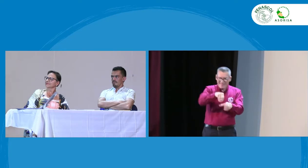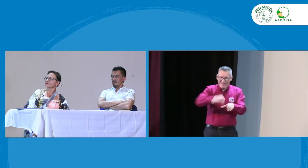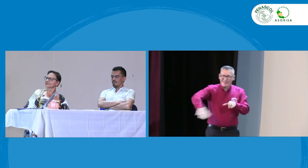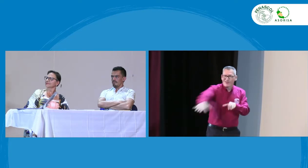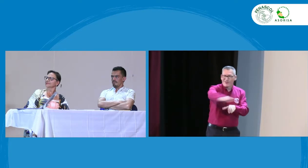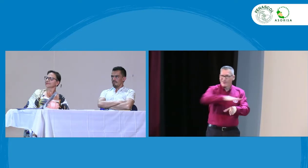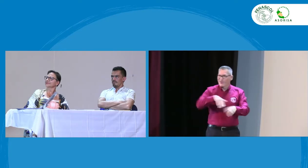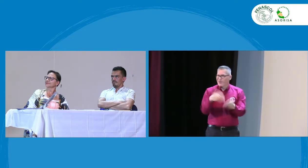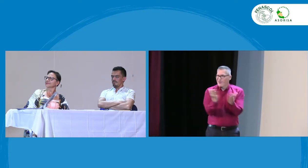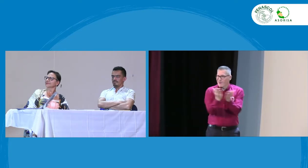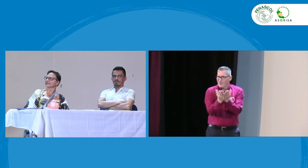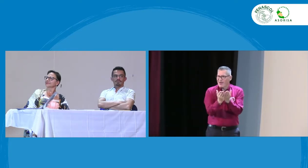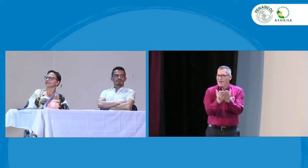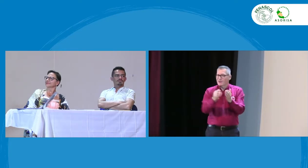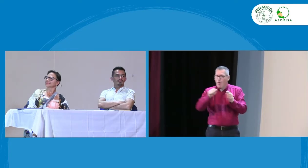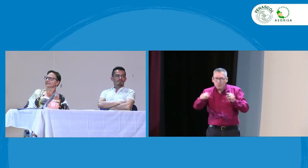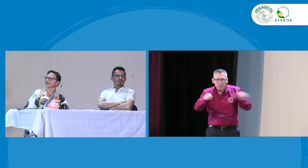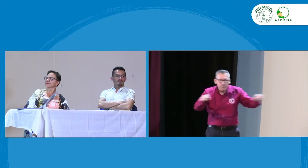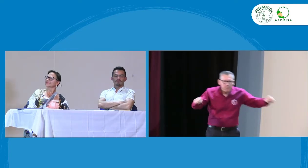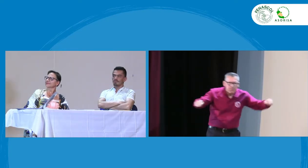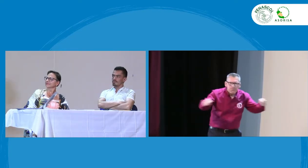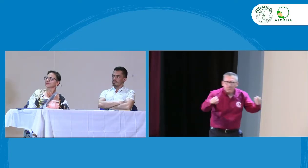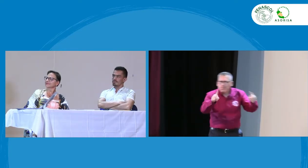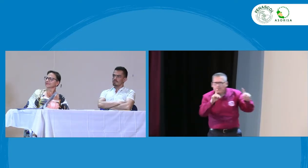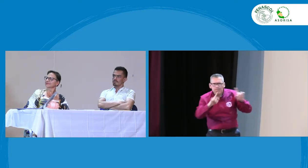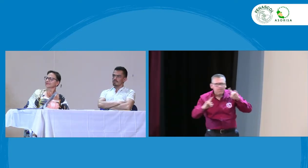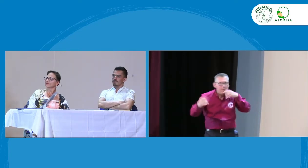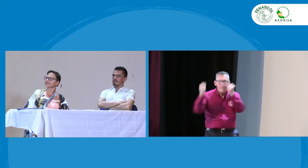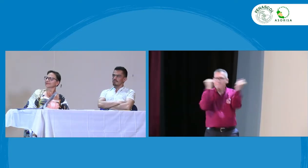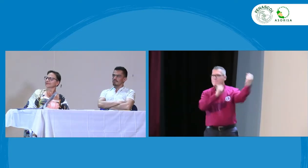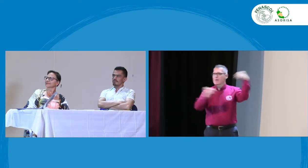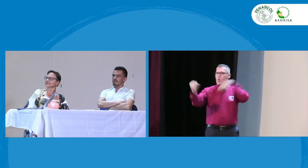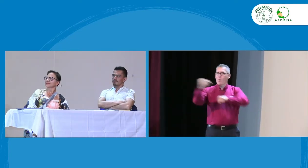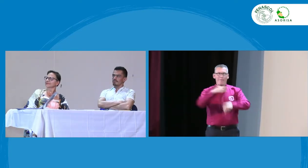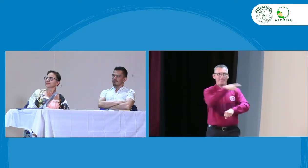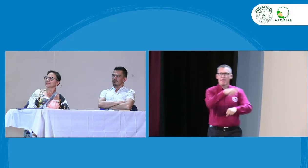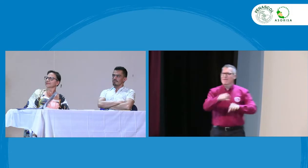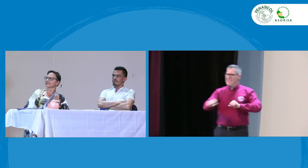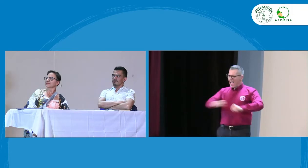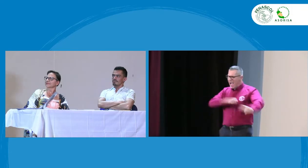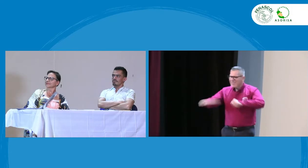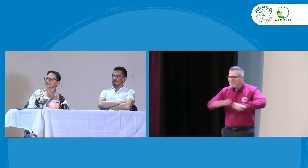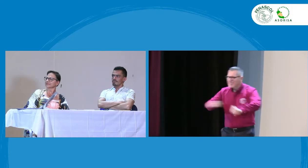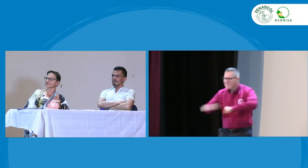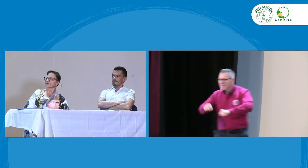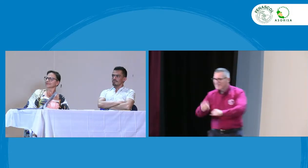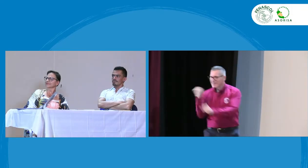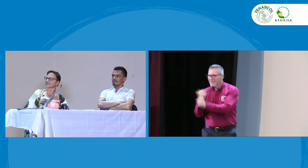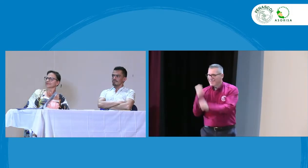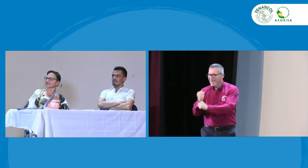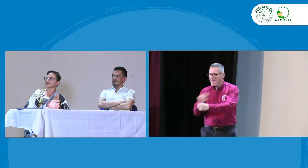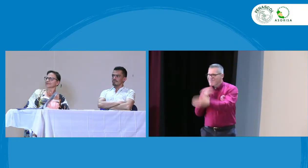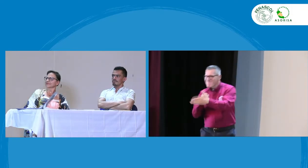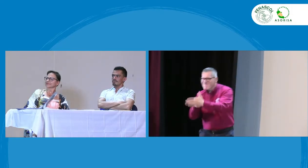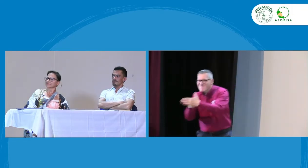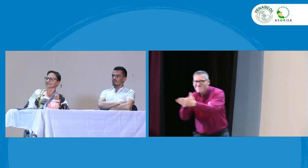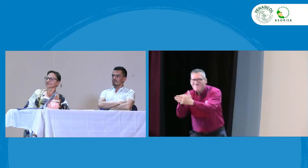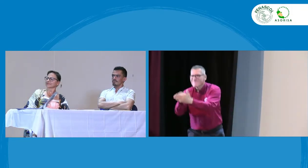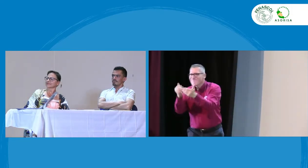experta que tiene amplio conocimiento en el sector, que sabe cómo se mueven las cosas en el sector y